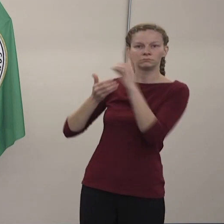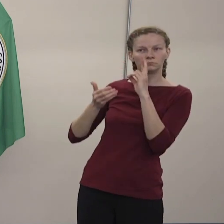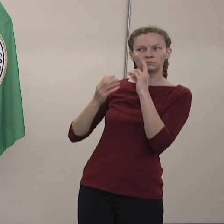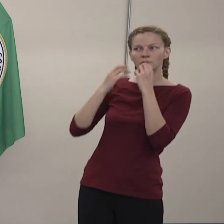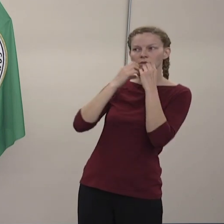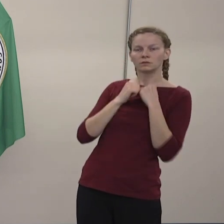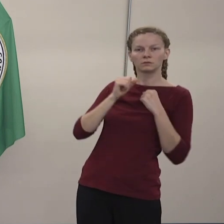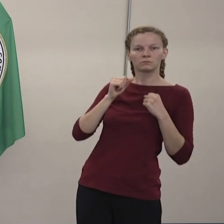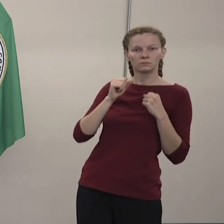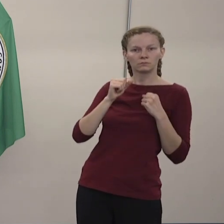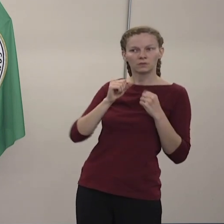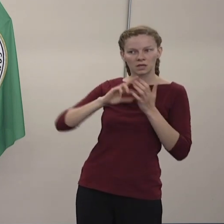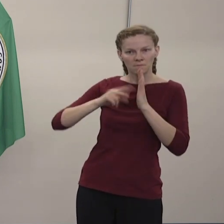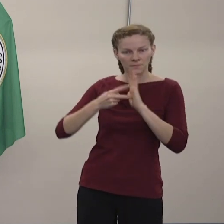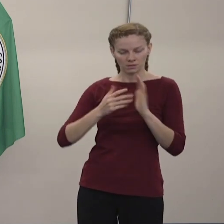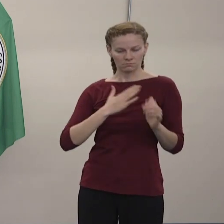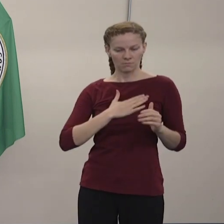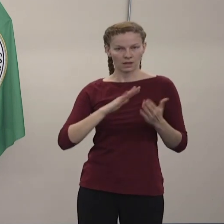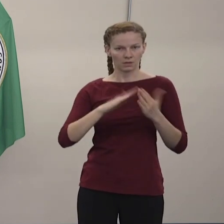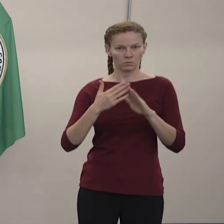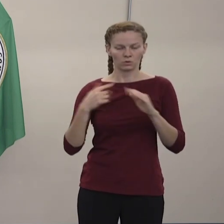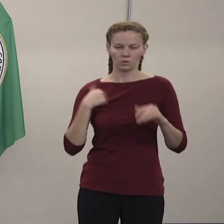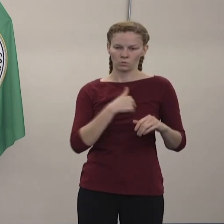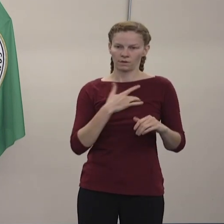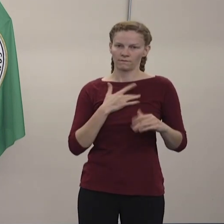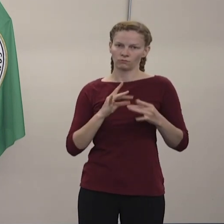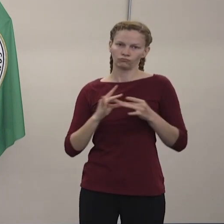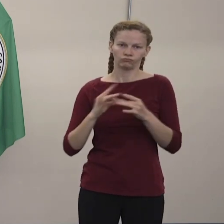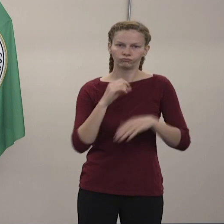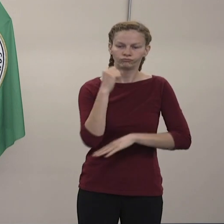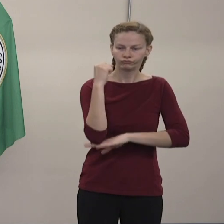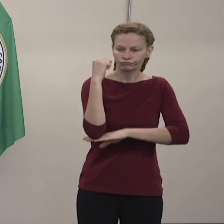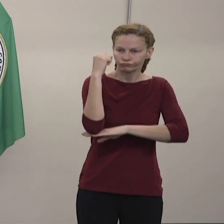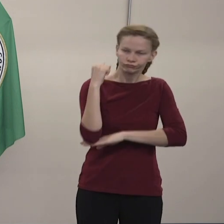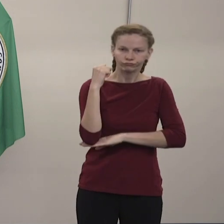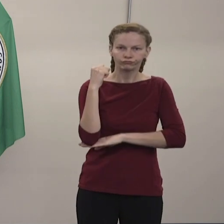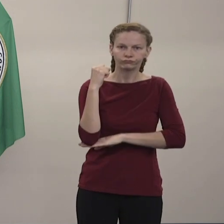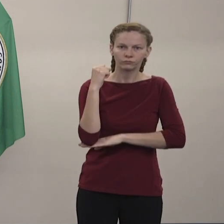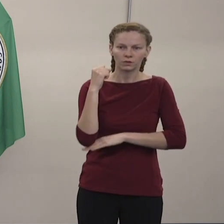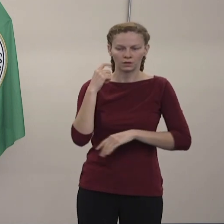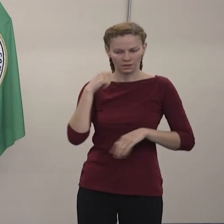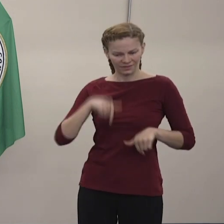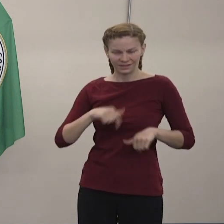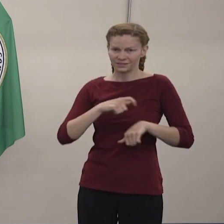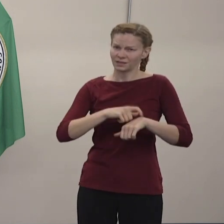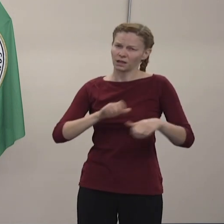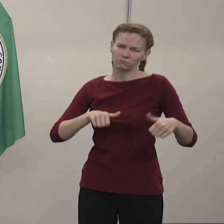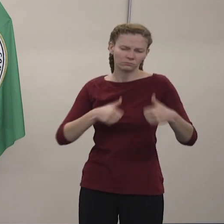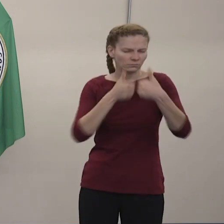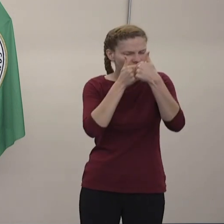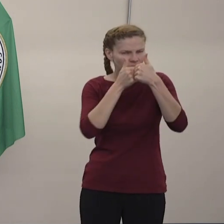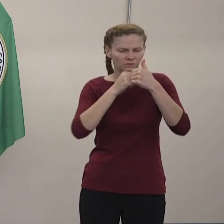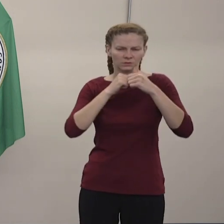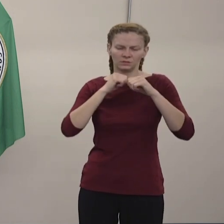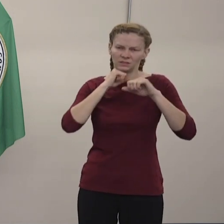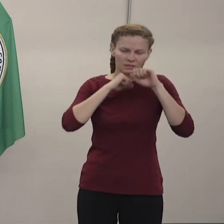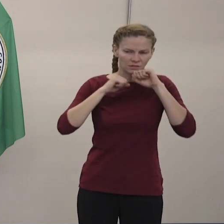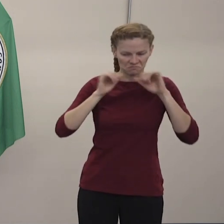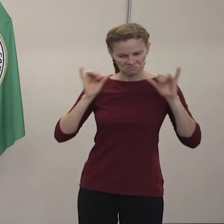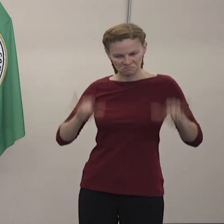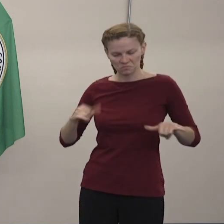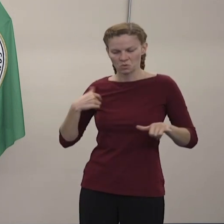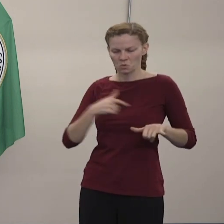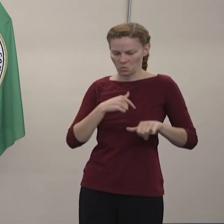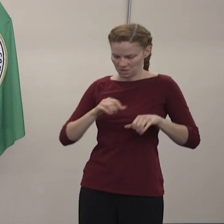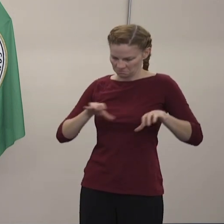compasión y solidaridad comunitaria en tiempos difíciles. Y reconocemos que las consecuencias de